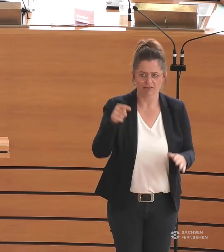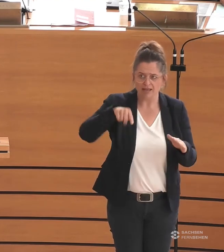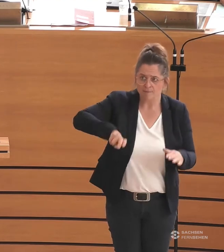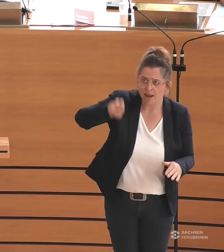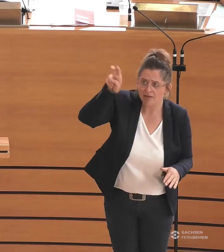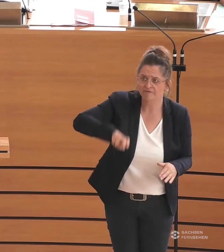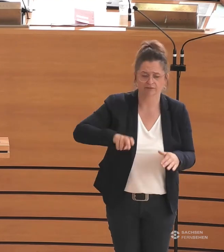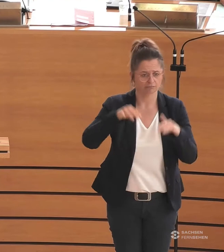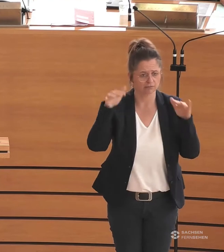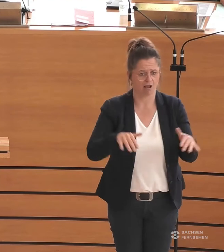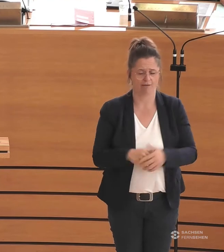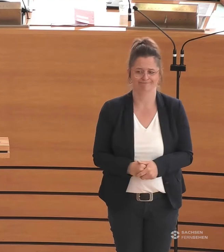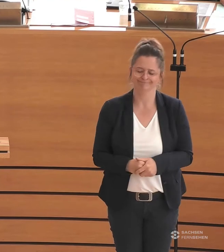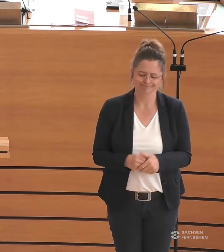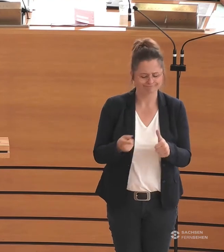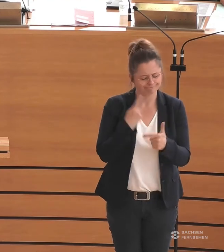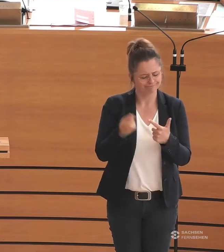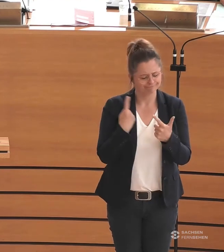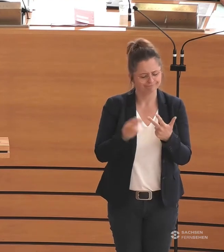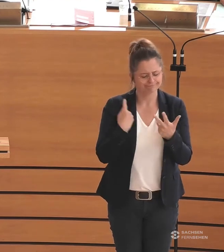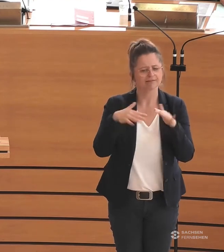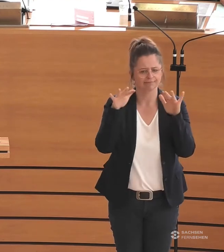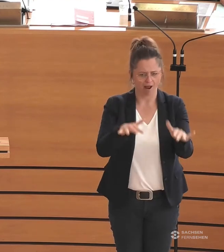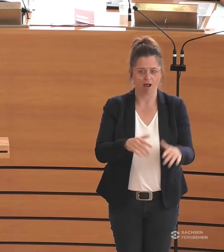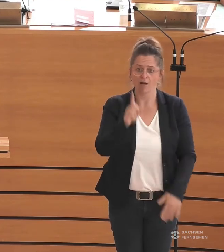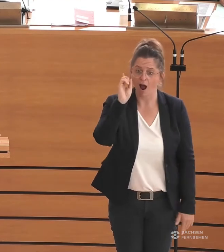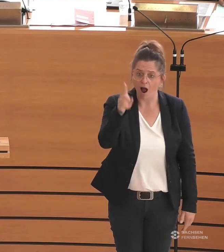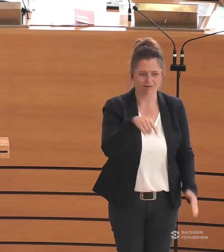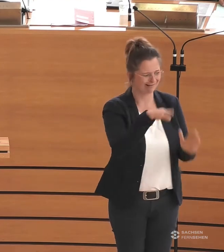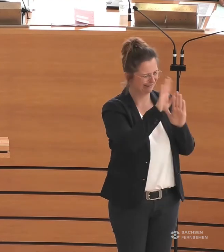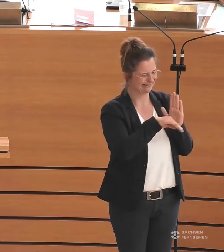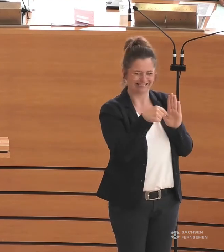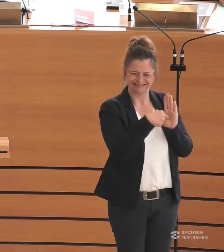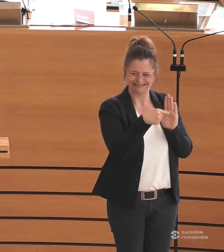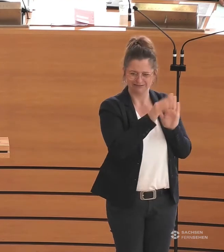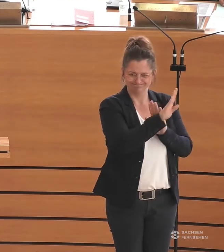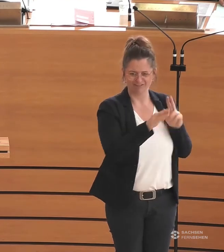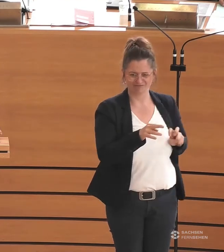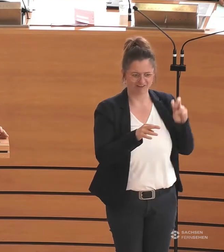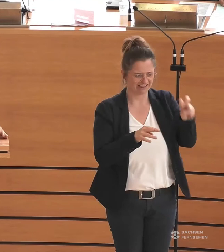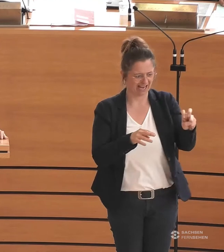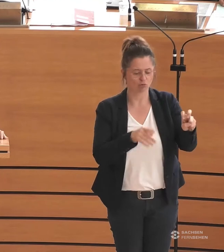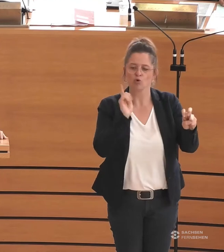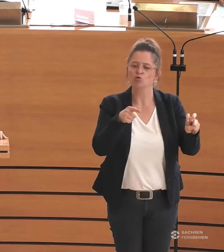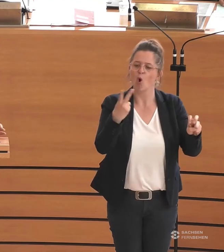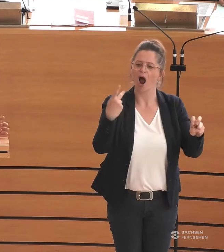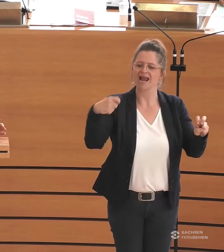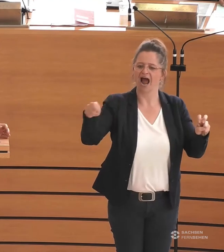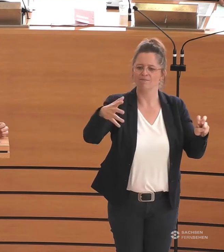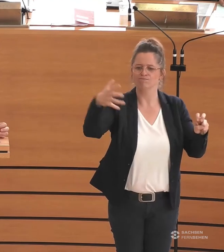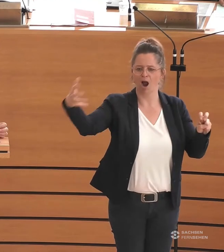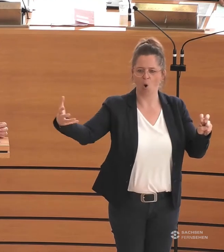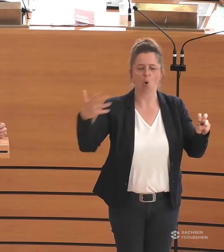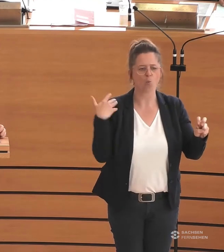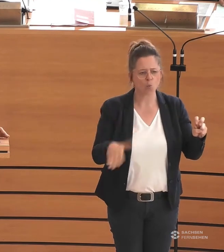zur Verfügung. Trotz alledem wurde vom Gesetzesvertreter zusätzlich noch ein weiterer Anbau eines sehr